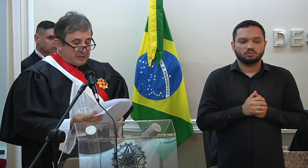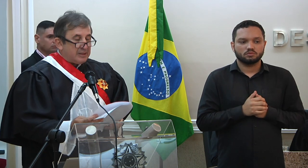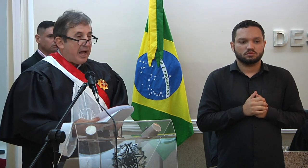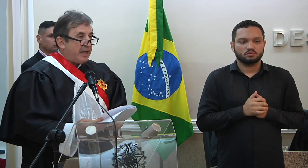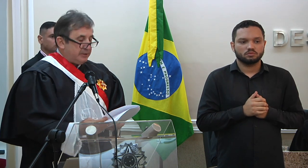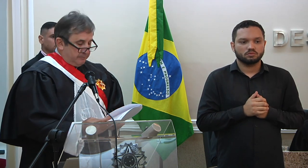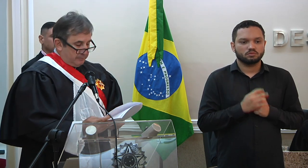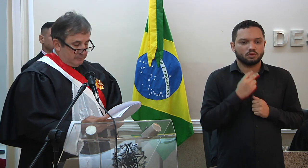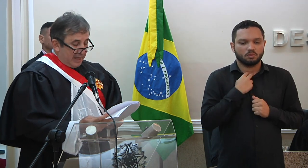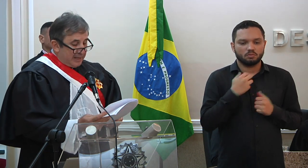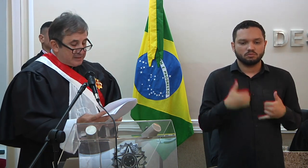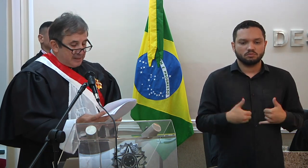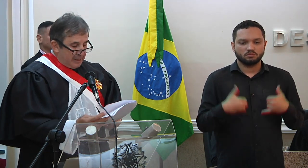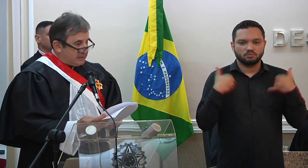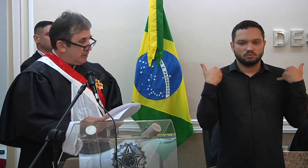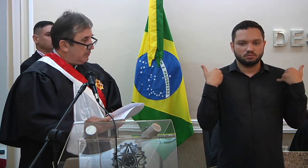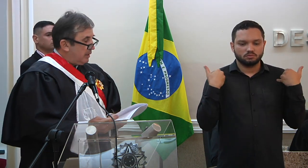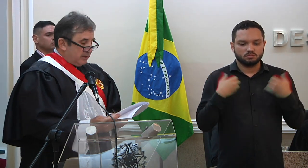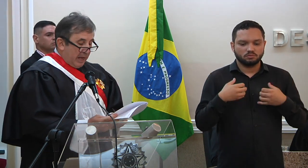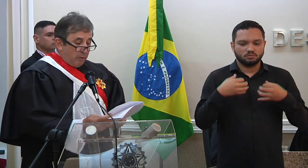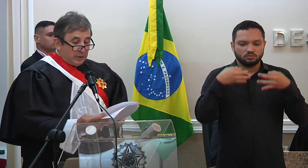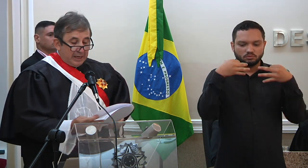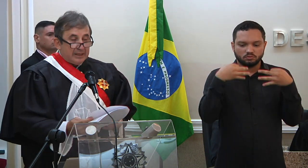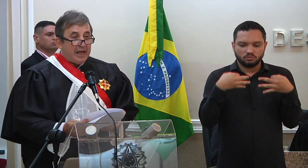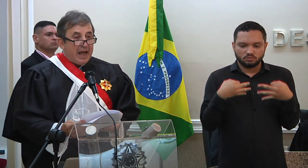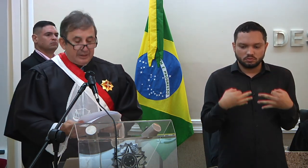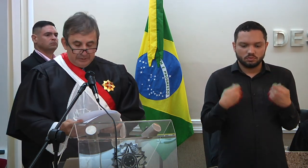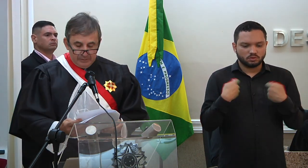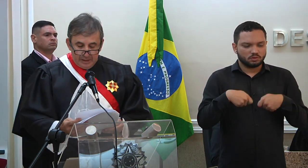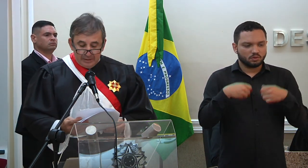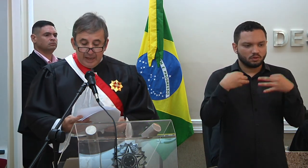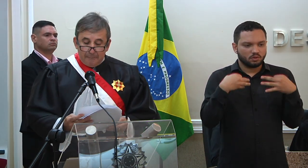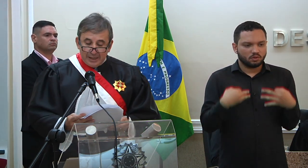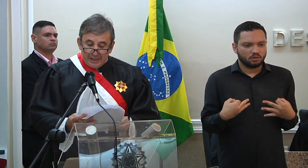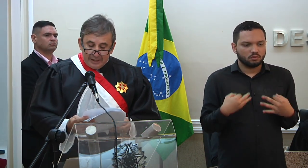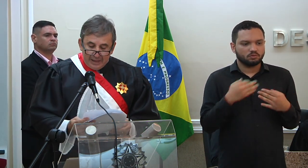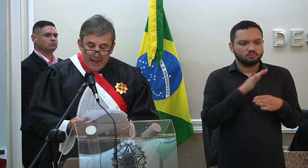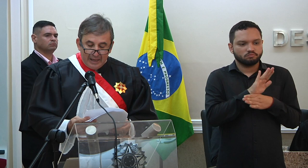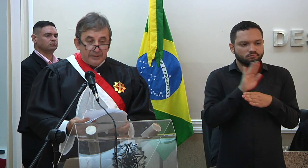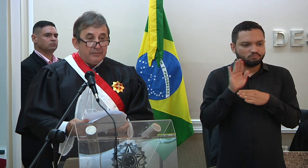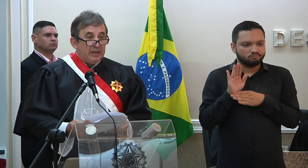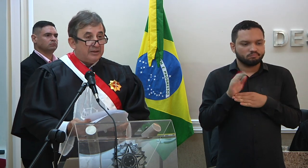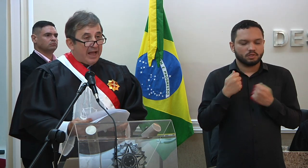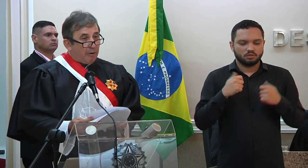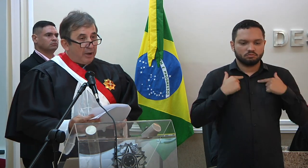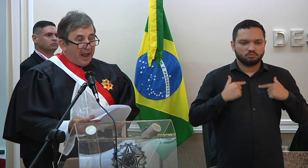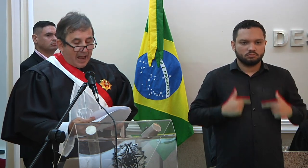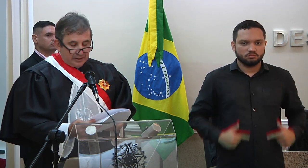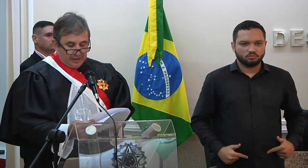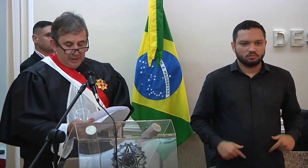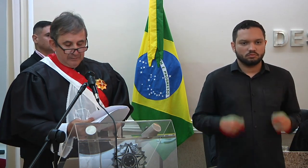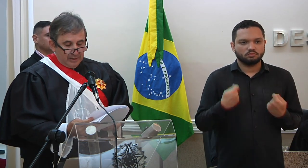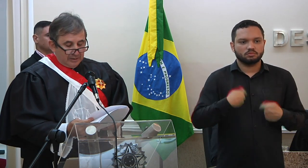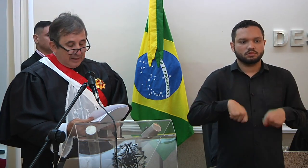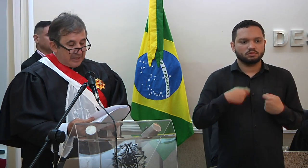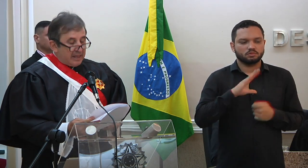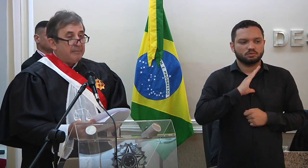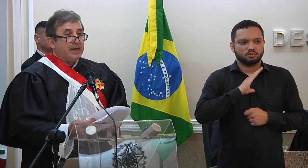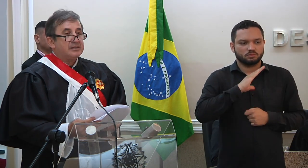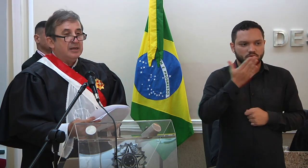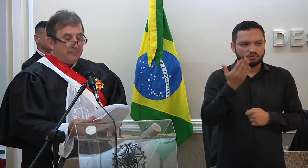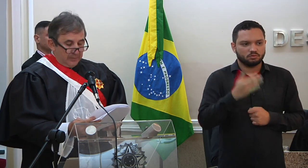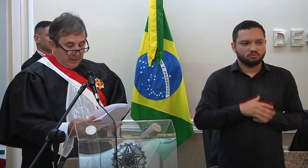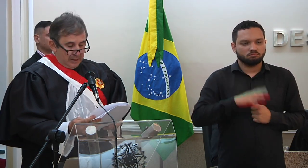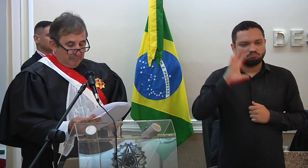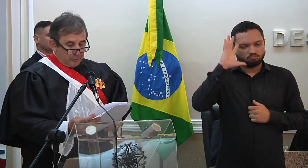simplicidade, da decência, da cordialidade, da imparcialidade, da coragem, da